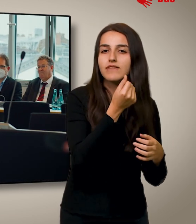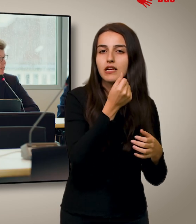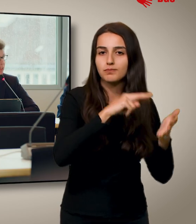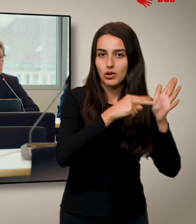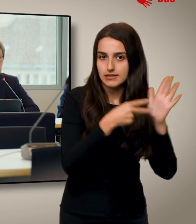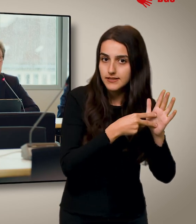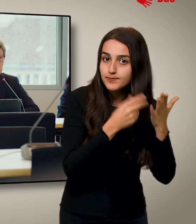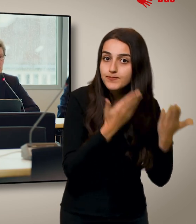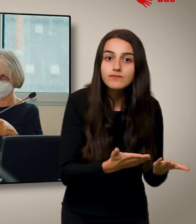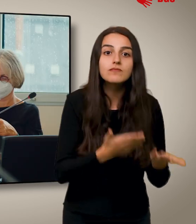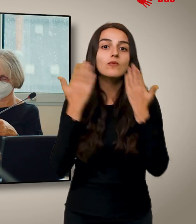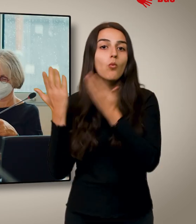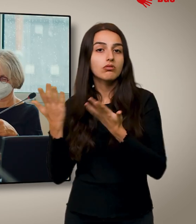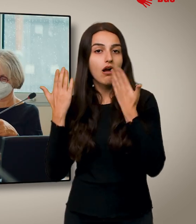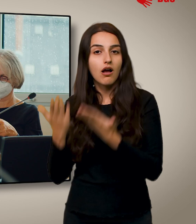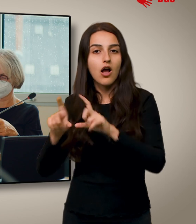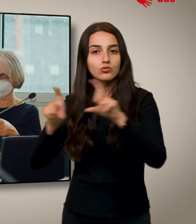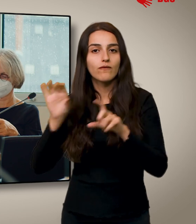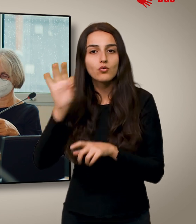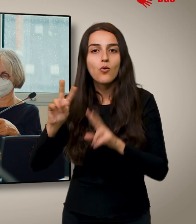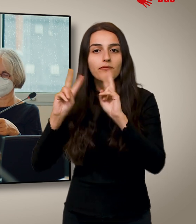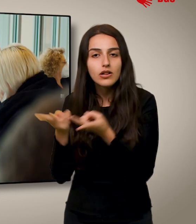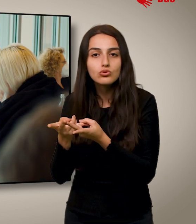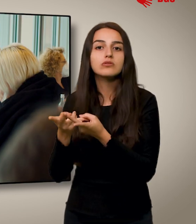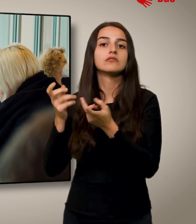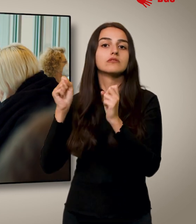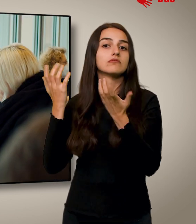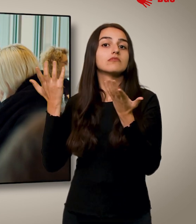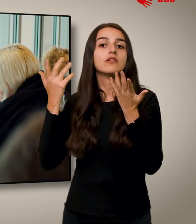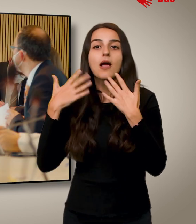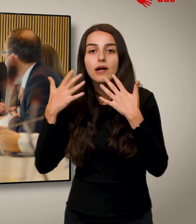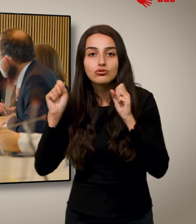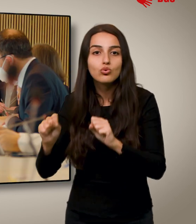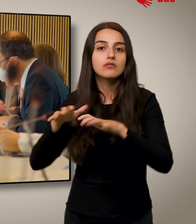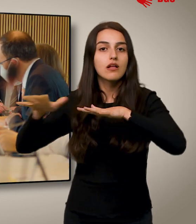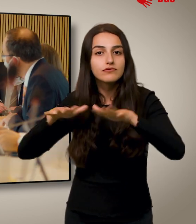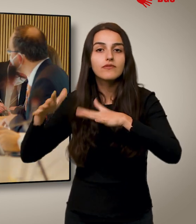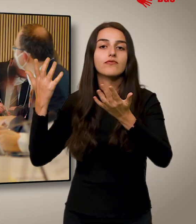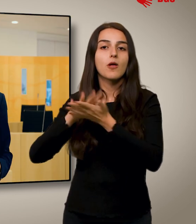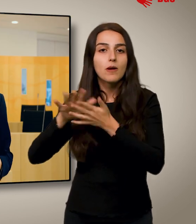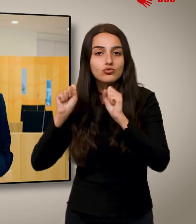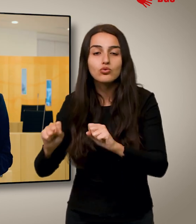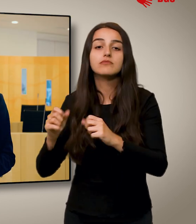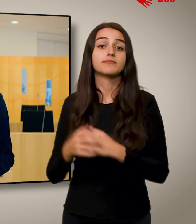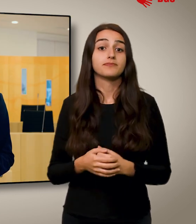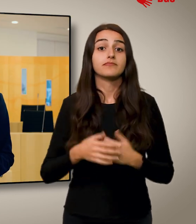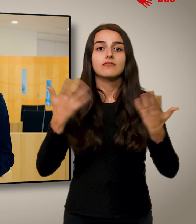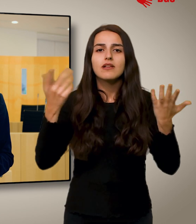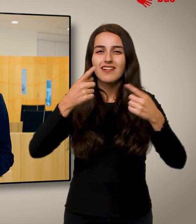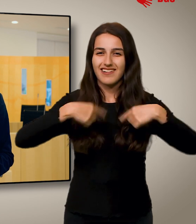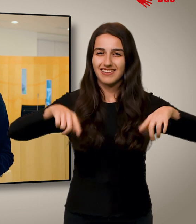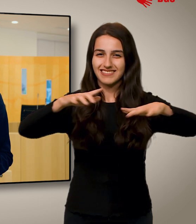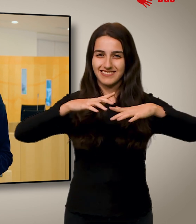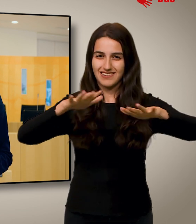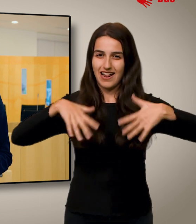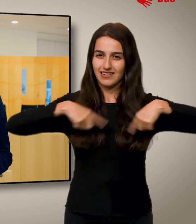Fragen der Finanzpolitik oder der Ausschuss für Umwelt, Klimaschutz, Landwirtschaft und Verbraucherschutz. Und hier im Plenarsaal wird über die